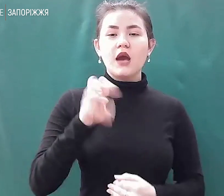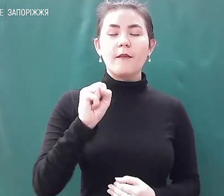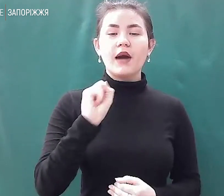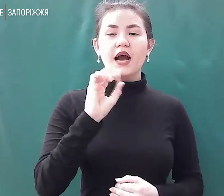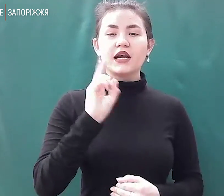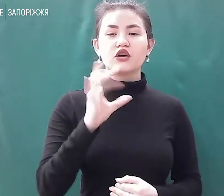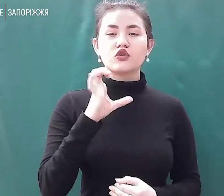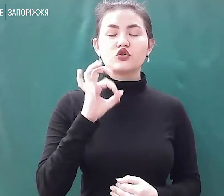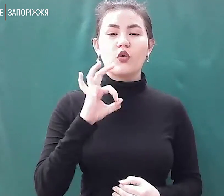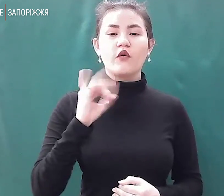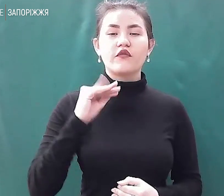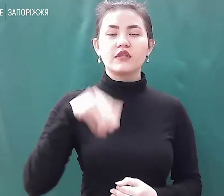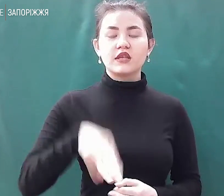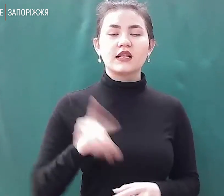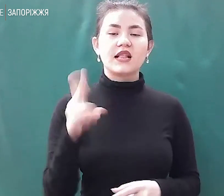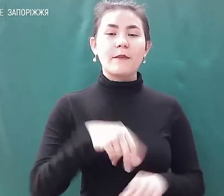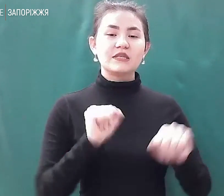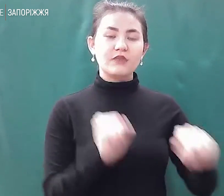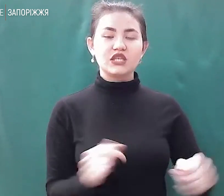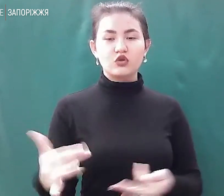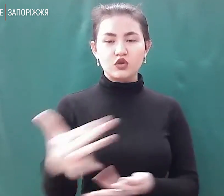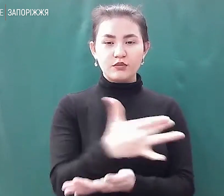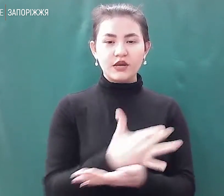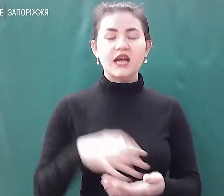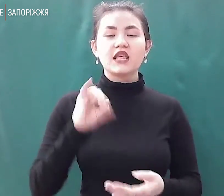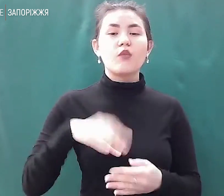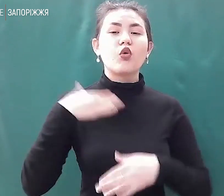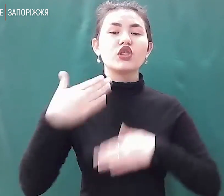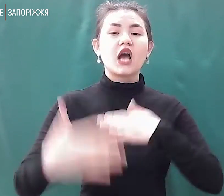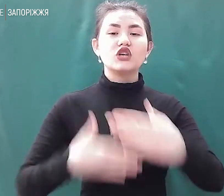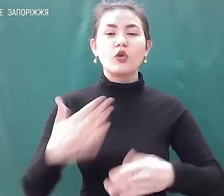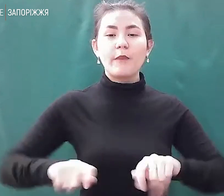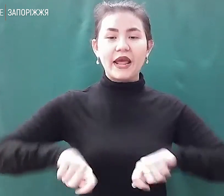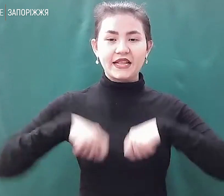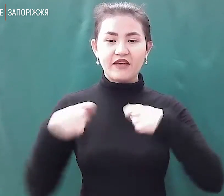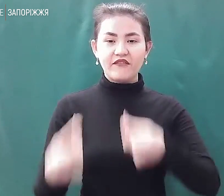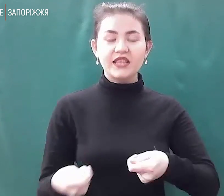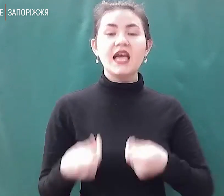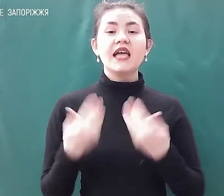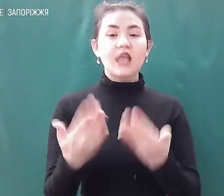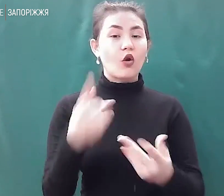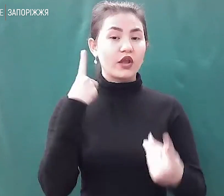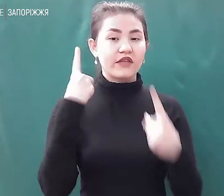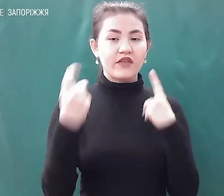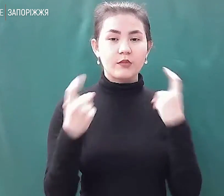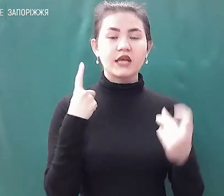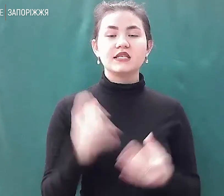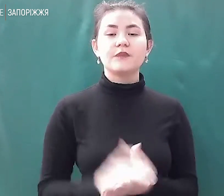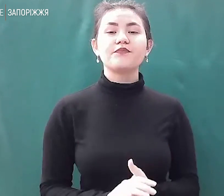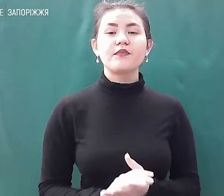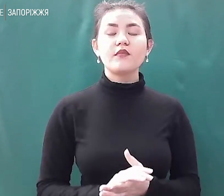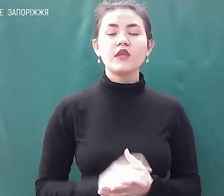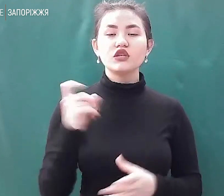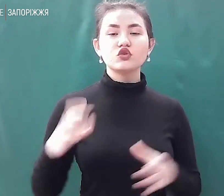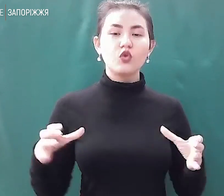безпечного збирання та подальшого передавання такої інформації. Спільно з командою SaveDnipro